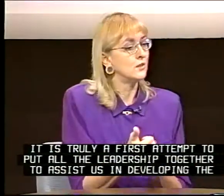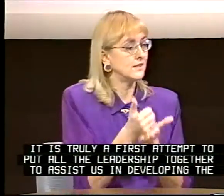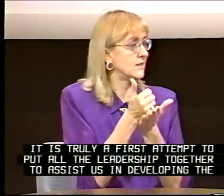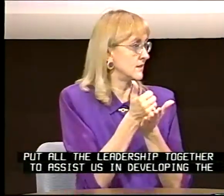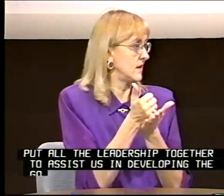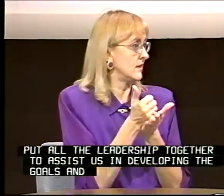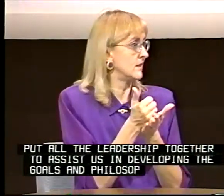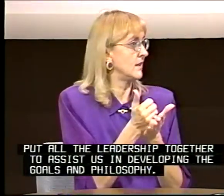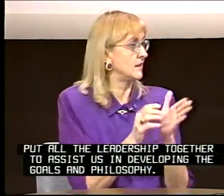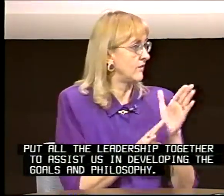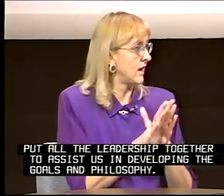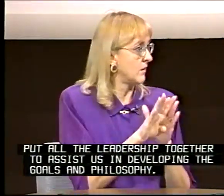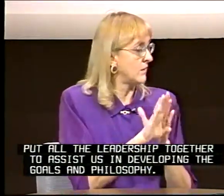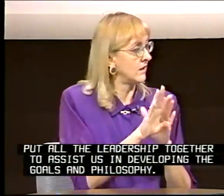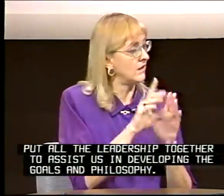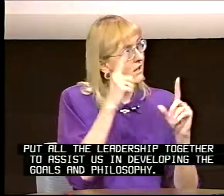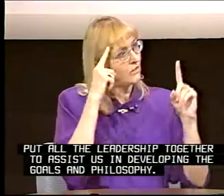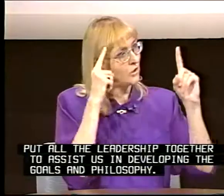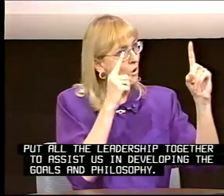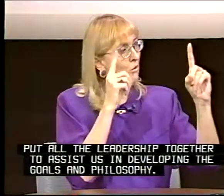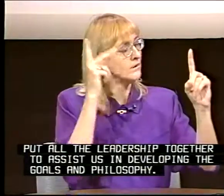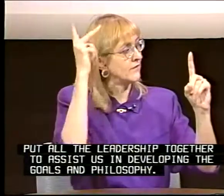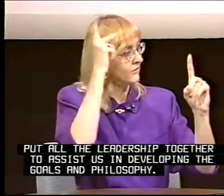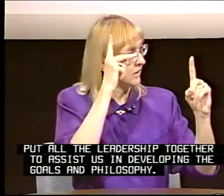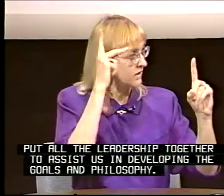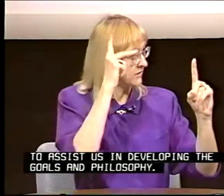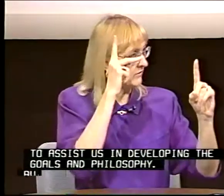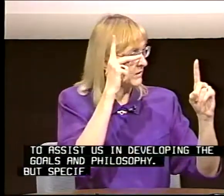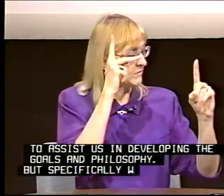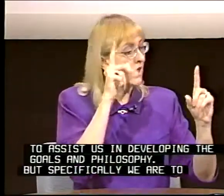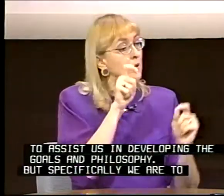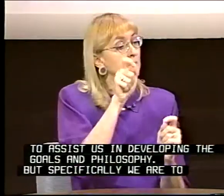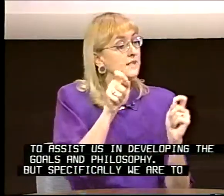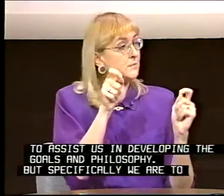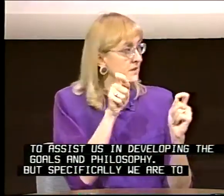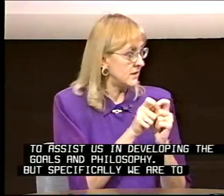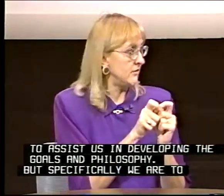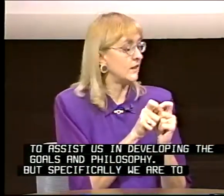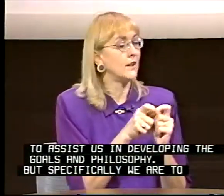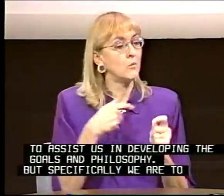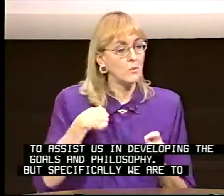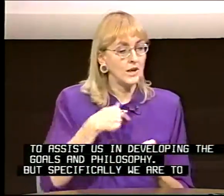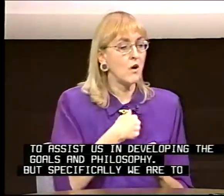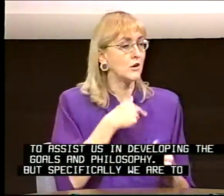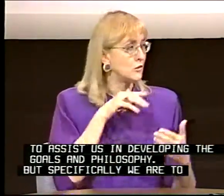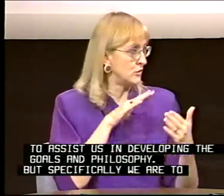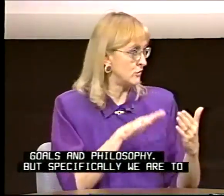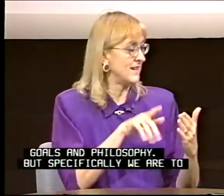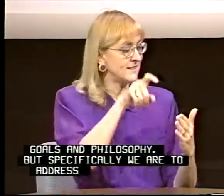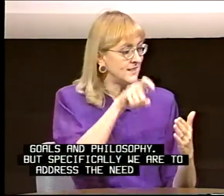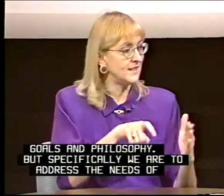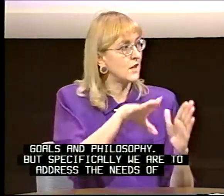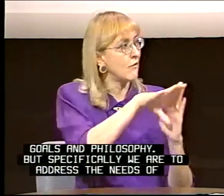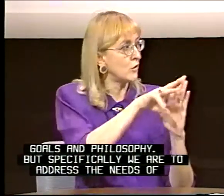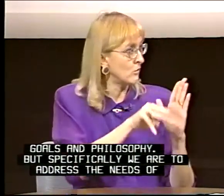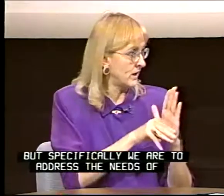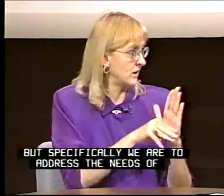assist us in developing the goals and philosophy. But specifically, we are to address the needs of curriculum